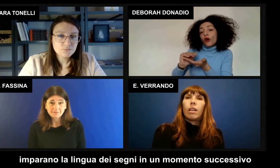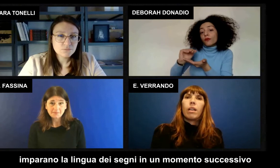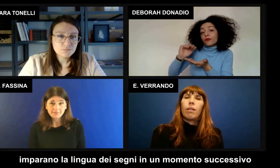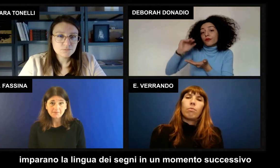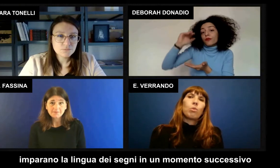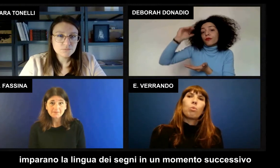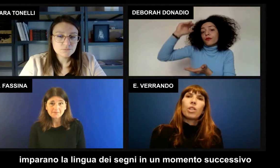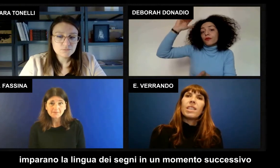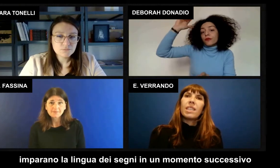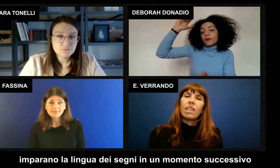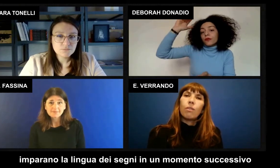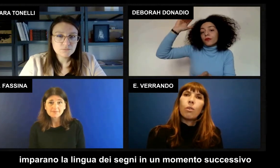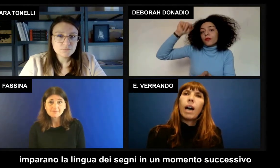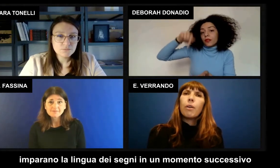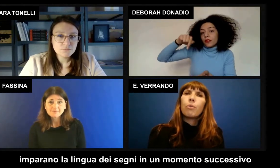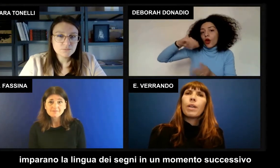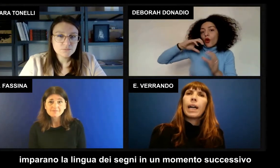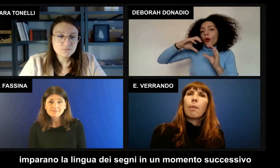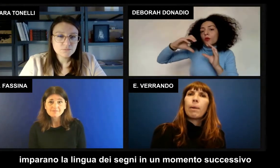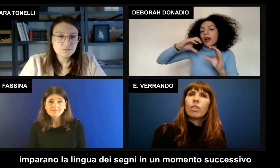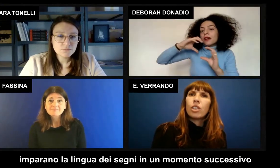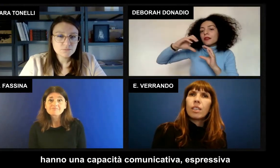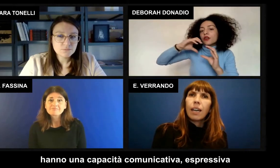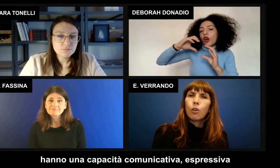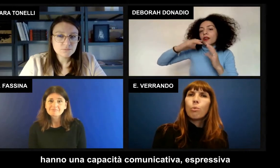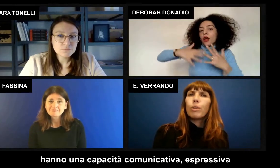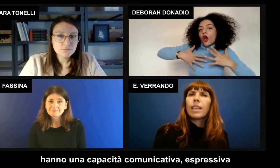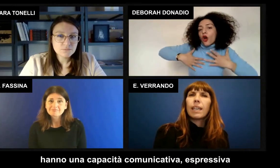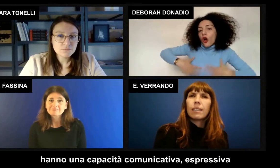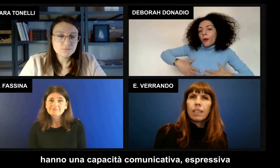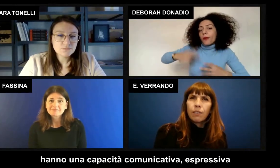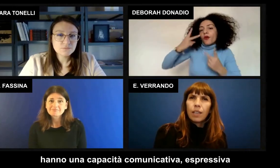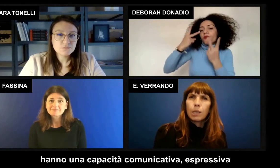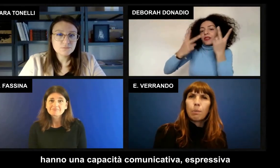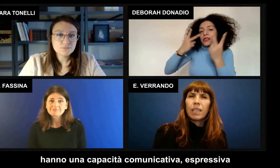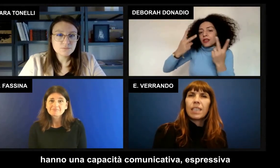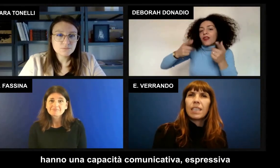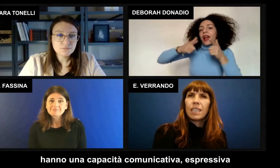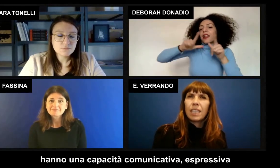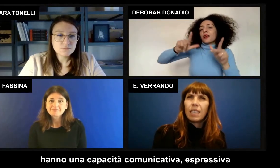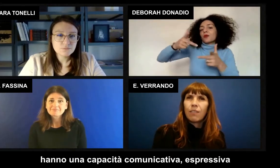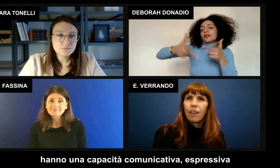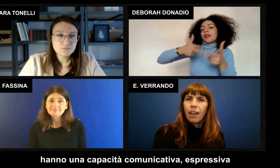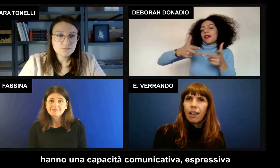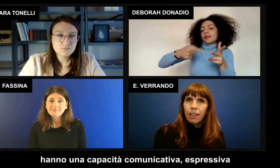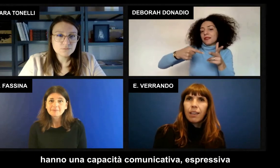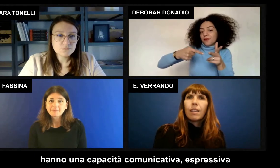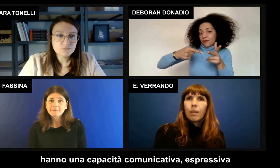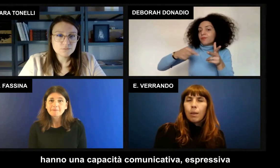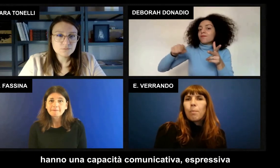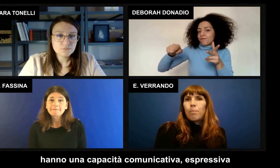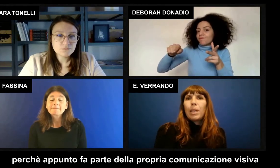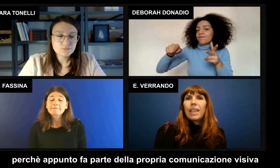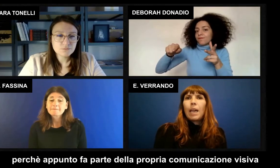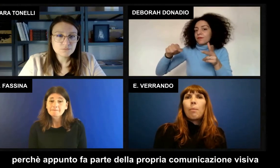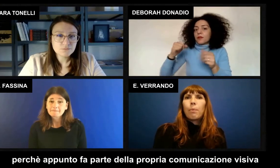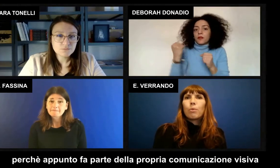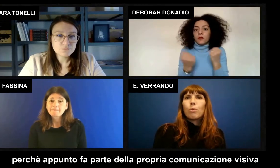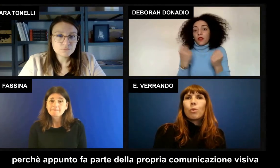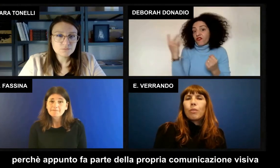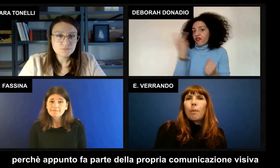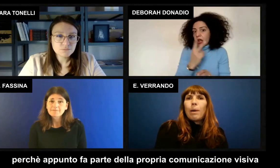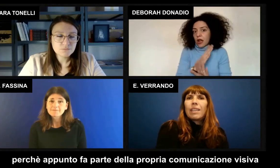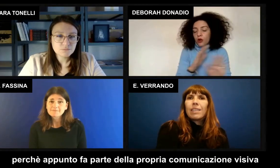successivo hanno una capacità comunicativa, espressiva perché